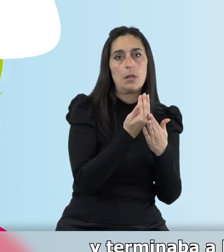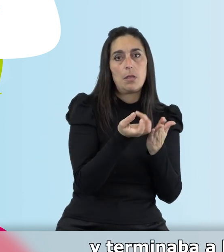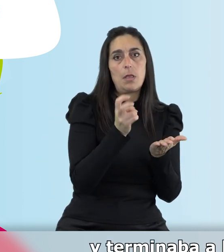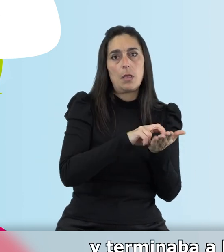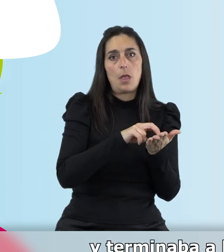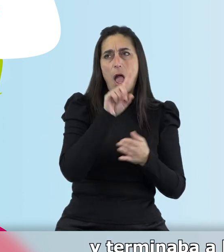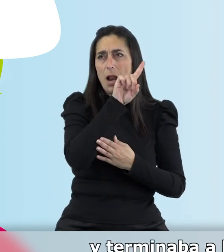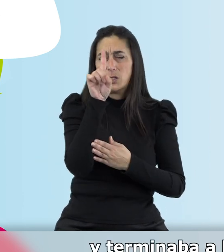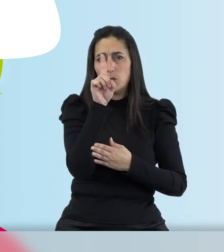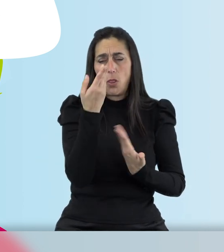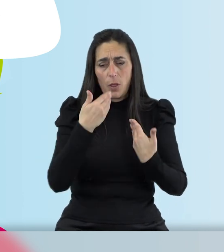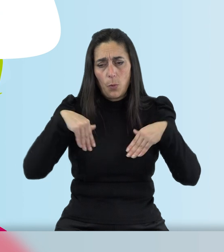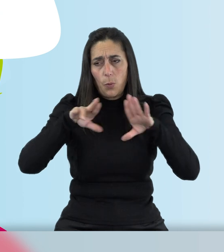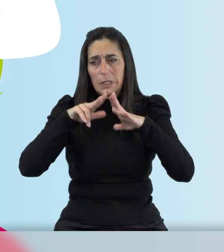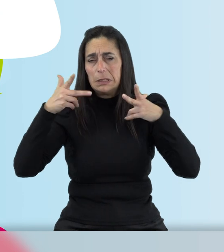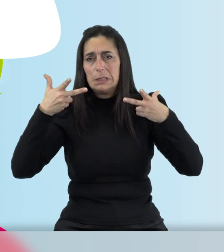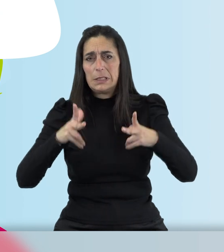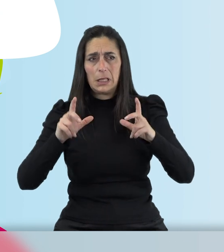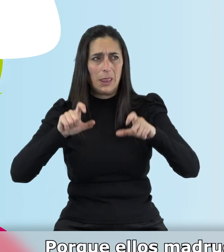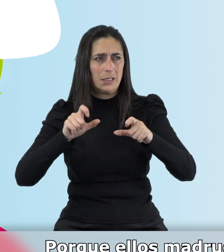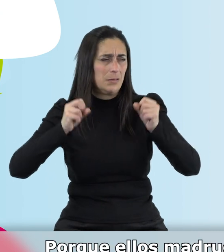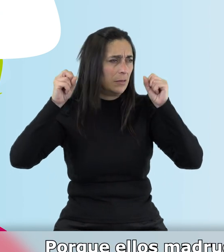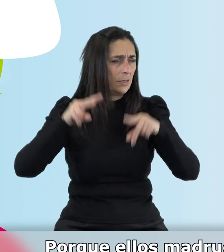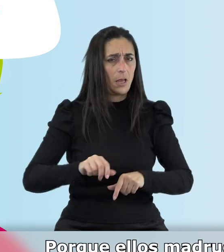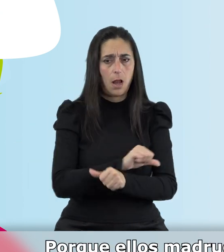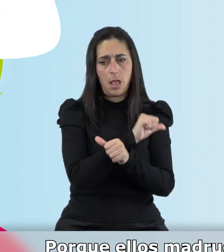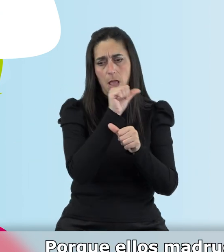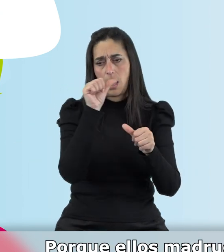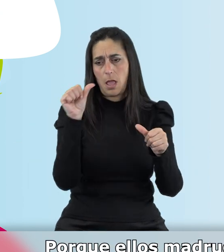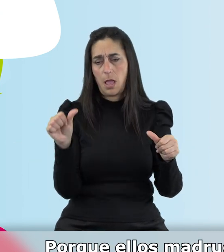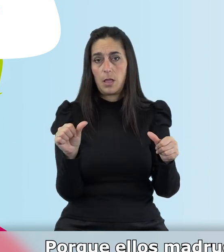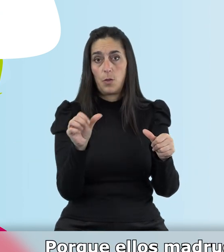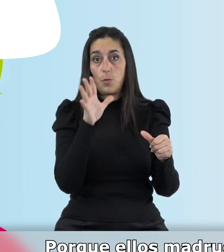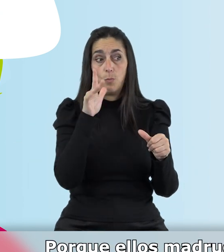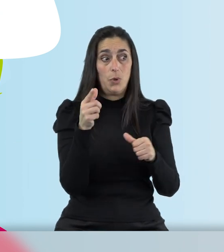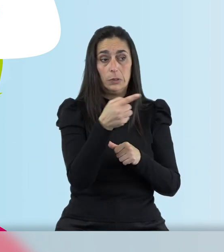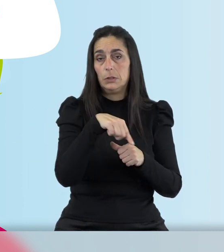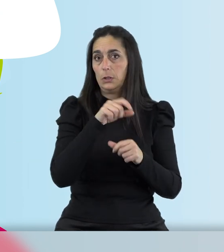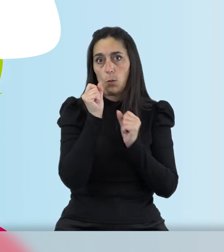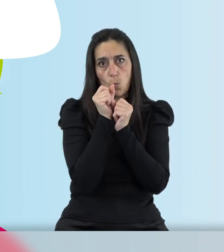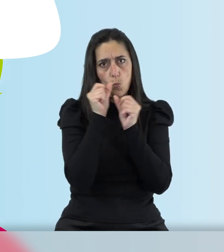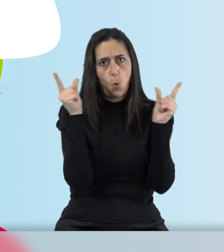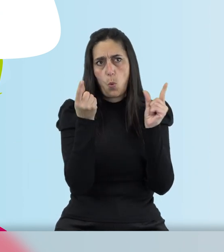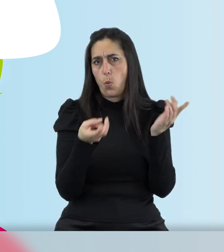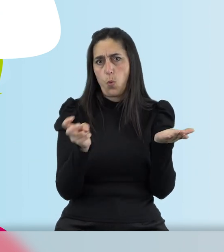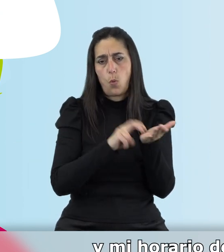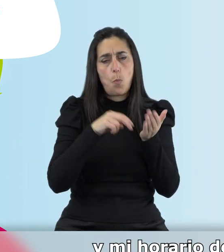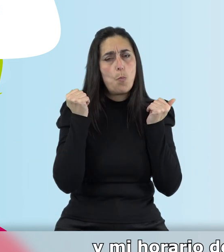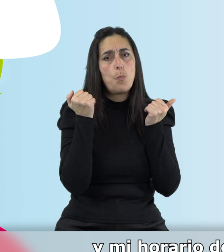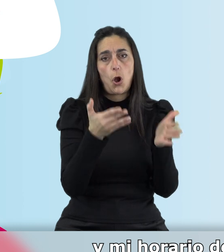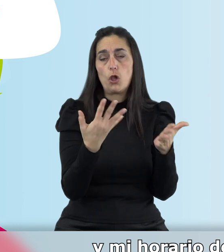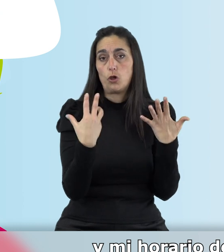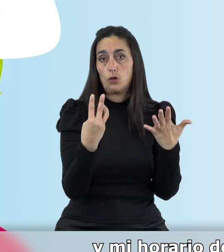media de la noche sin haberme sentado a descansar. Era constante porque ellos madrugaban mucho, madrugan mucho, se levantaban a las 8 y media